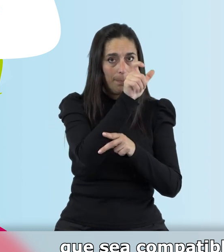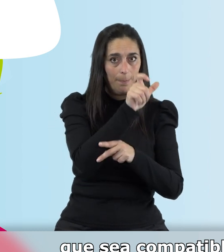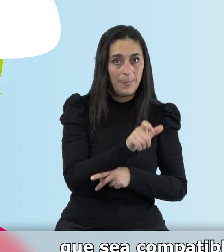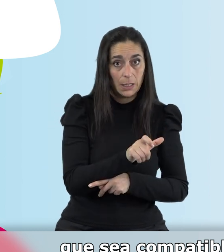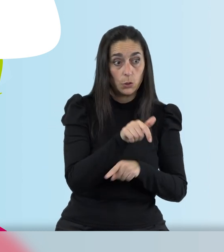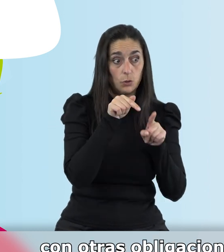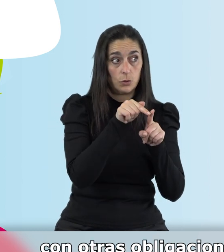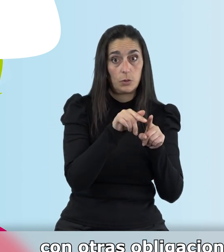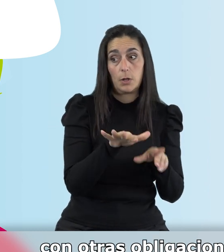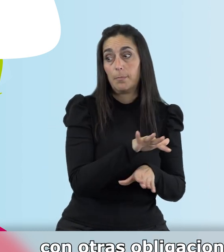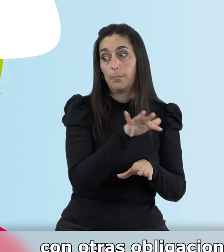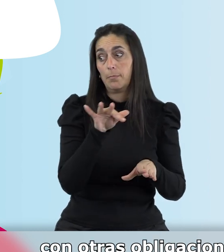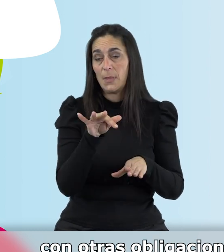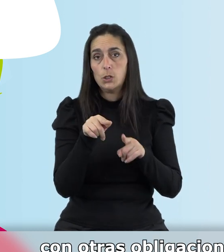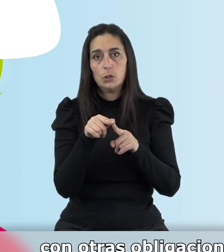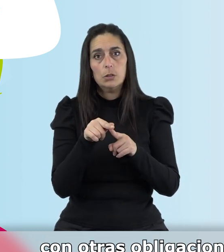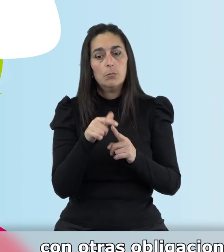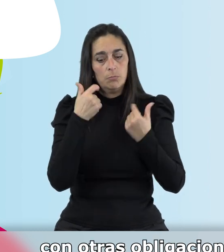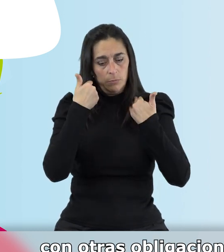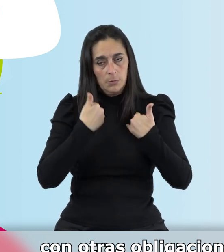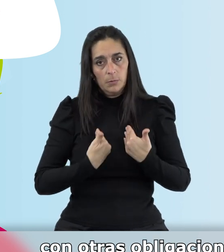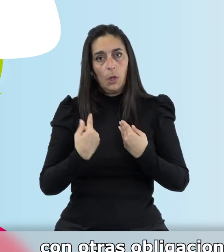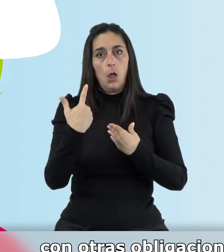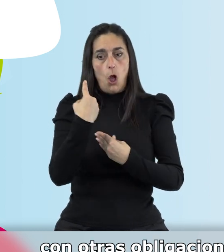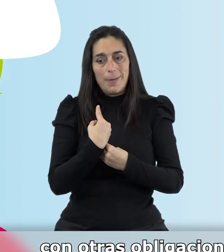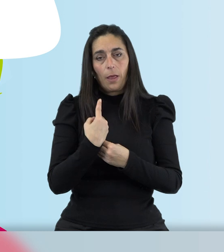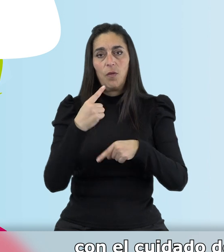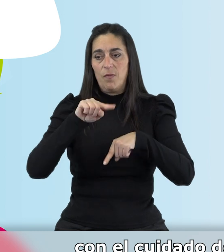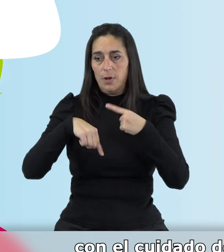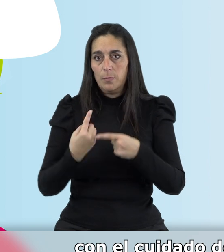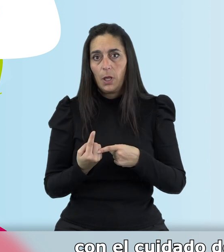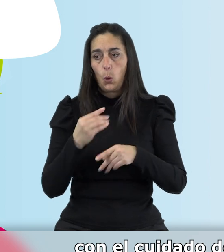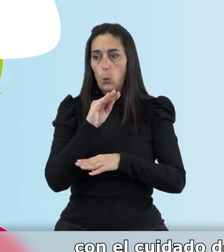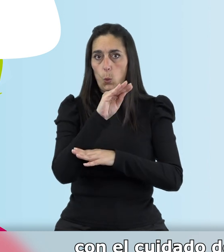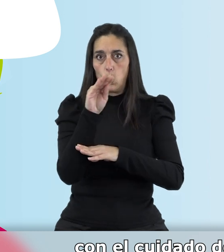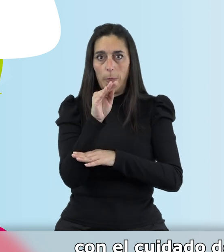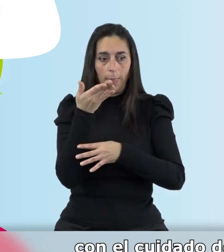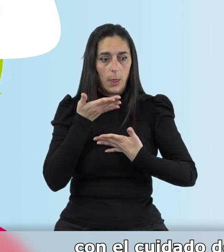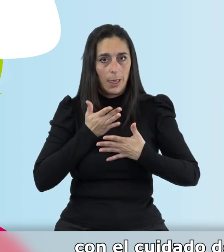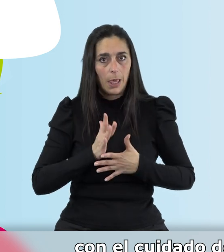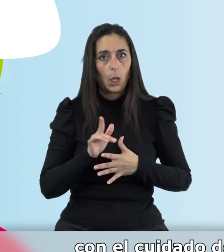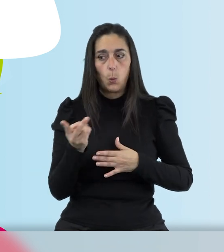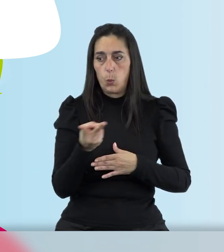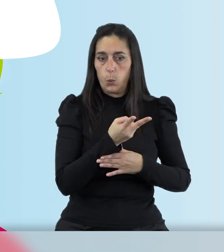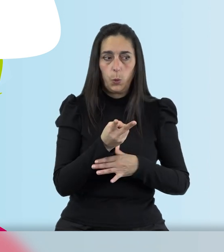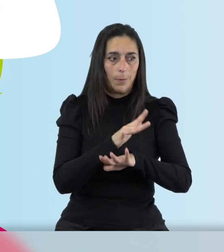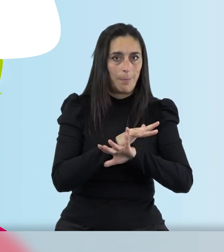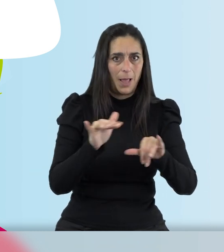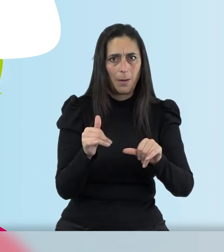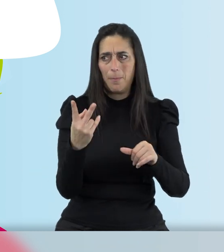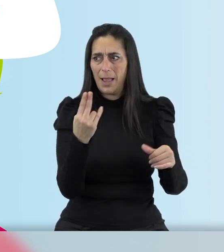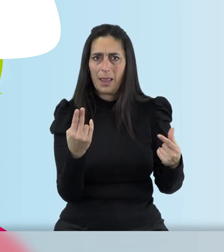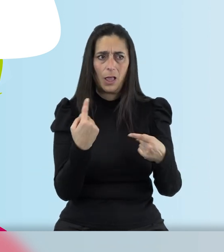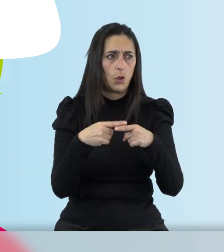a la que cuidamos con otras obligaciones personales, con otras obligaciones familiares, con el cuidado de los hijos, con la vida en pareja, con la vida